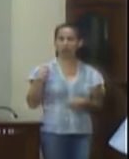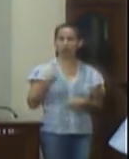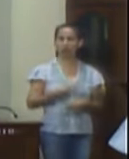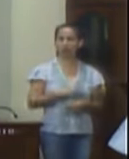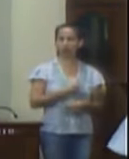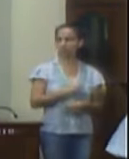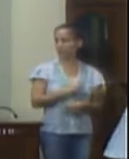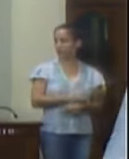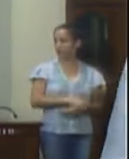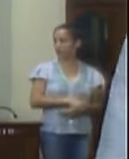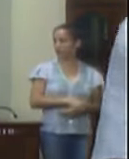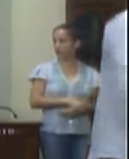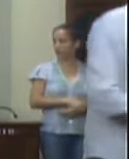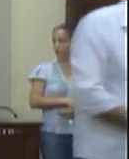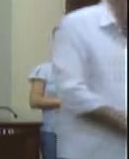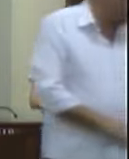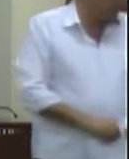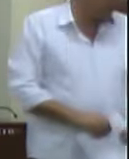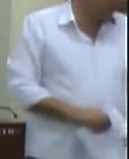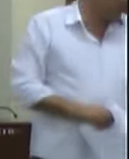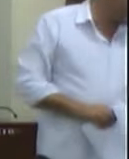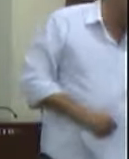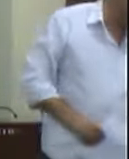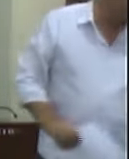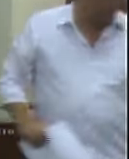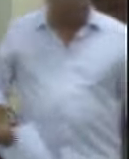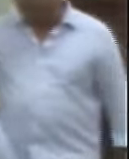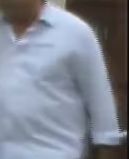todos os vereadores estão presentes